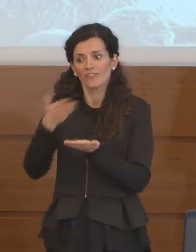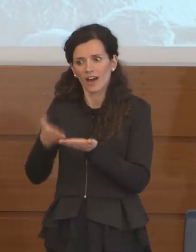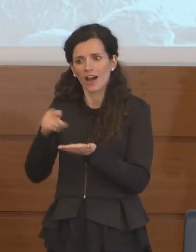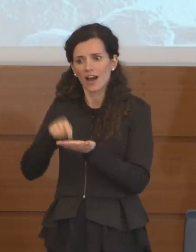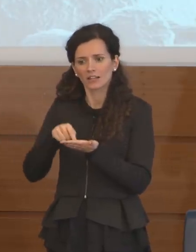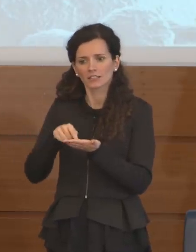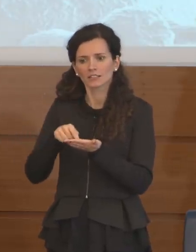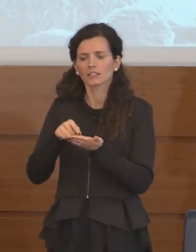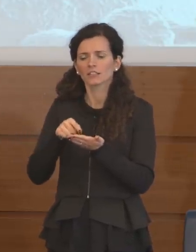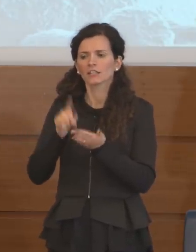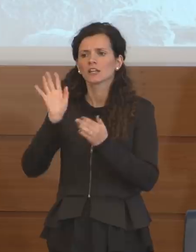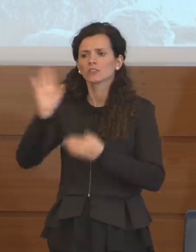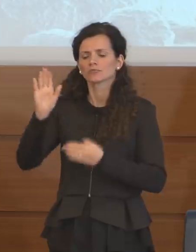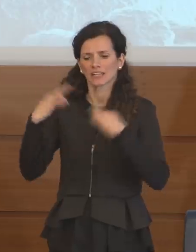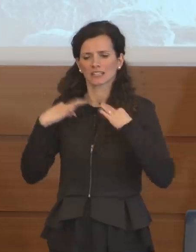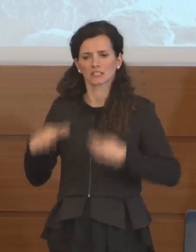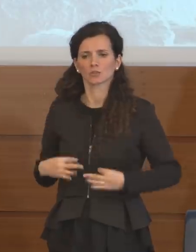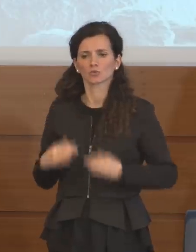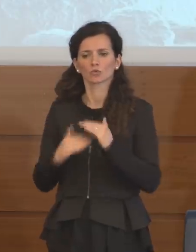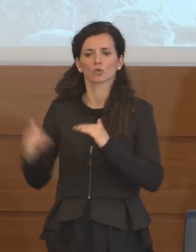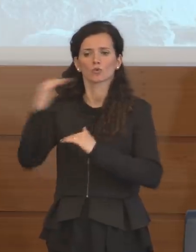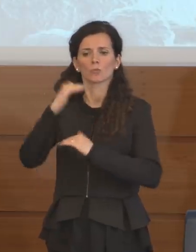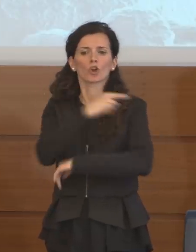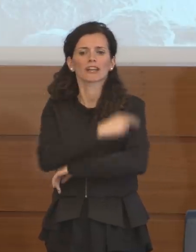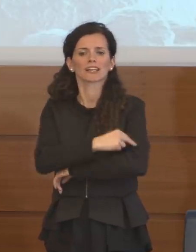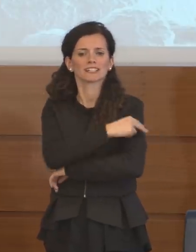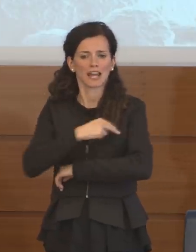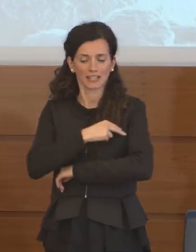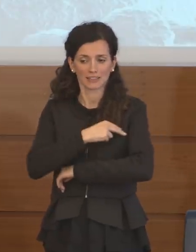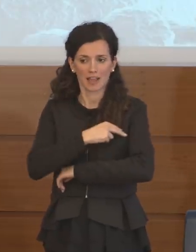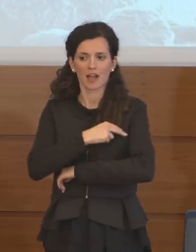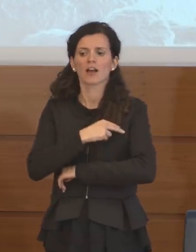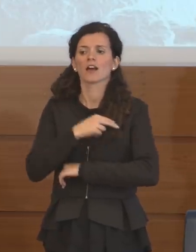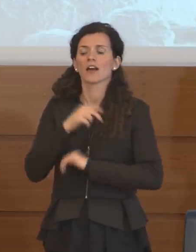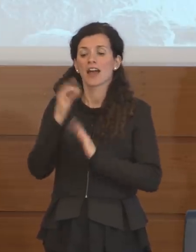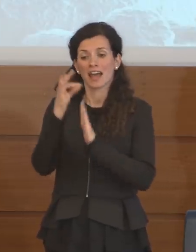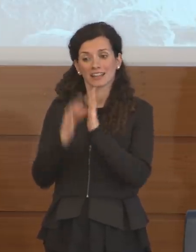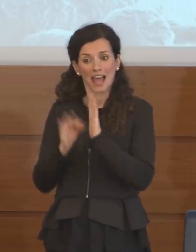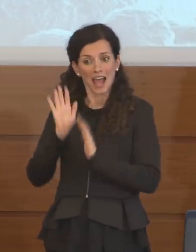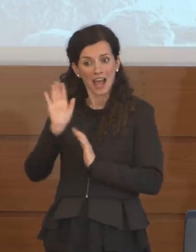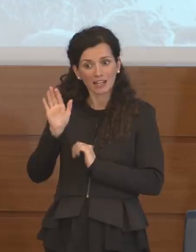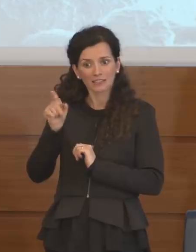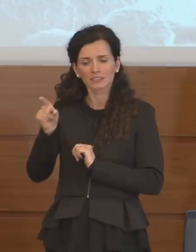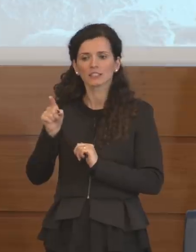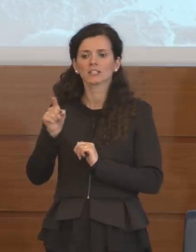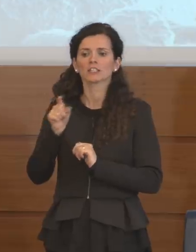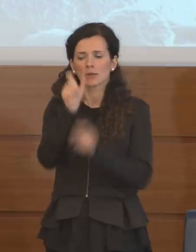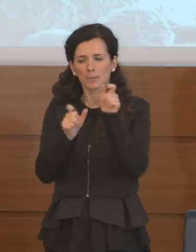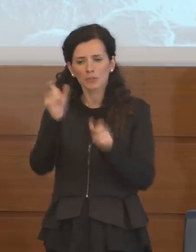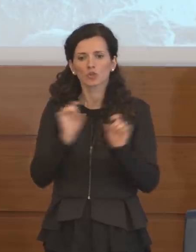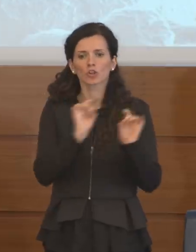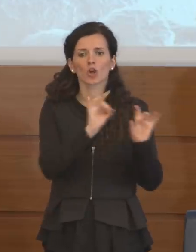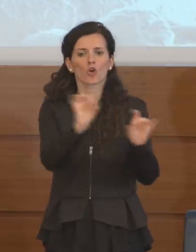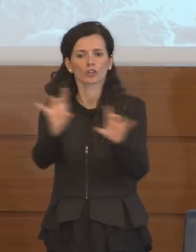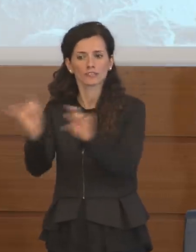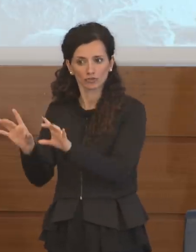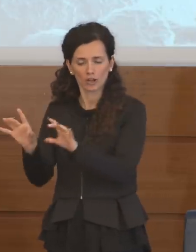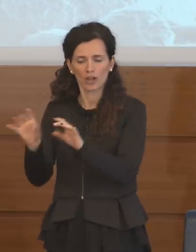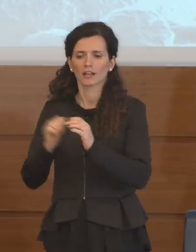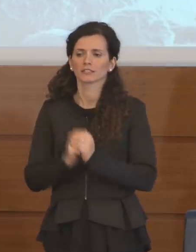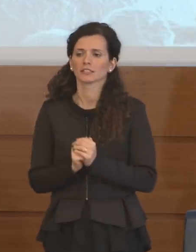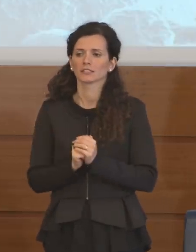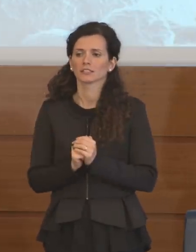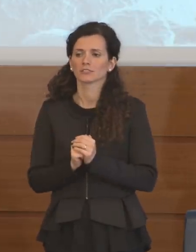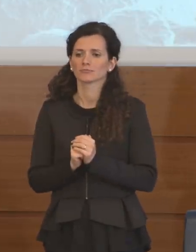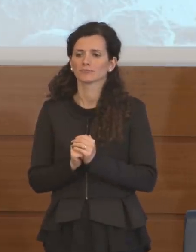'Istituto Superiore di Sanità, validazione sui contagiati ed è per